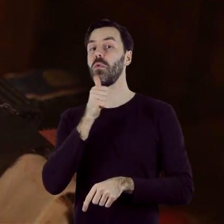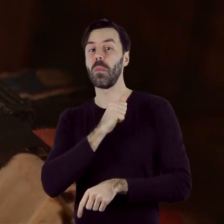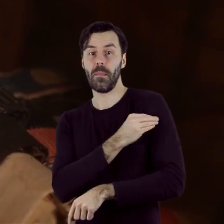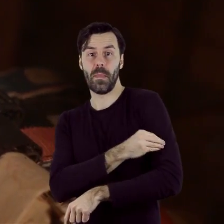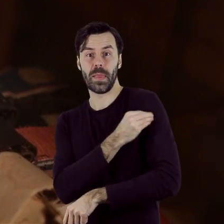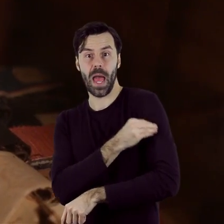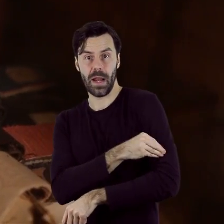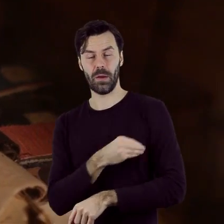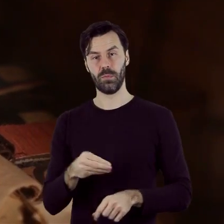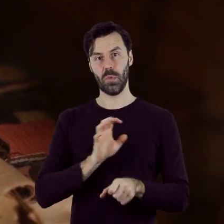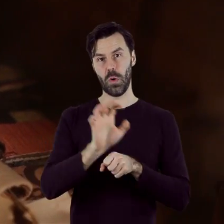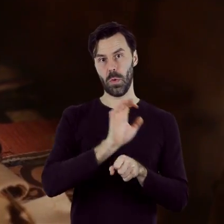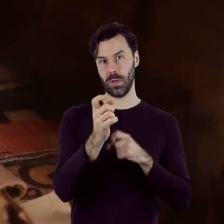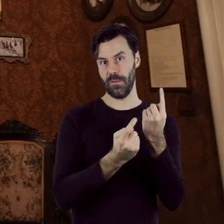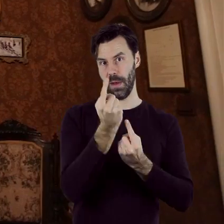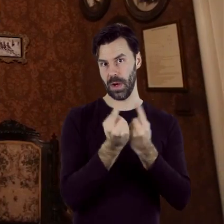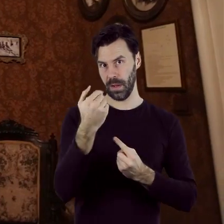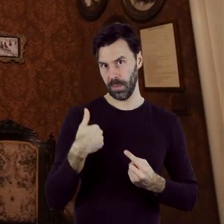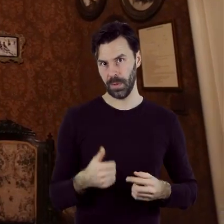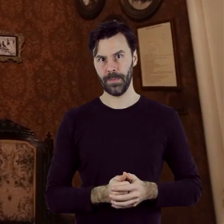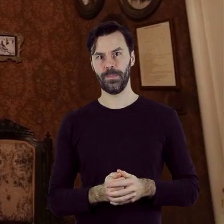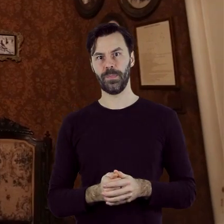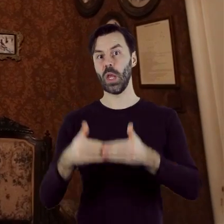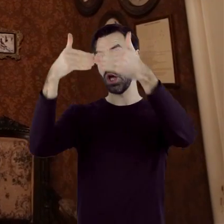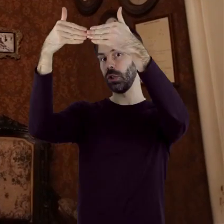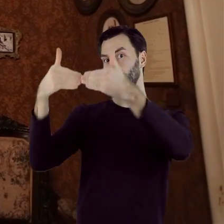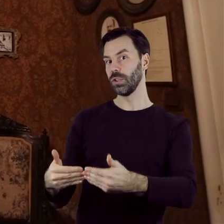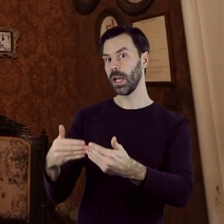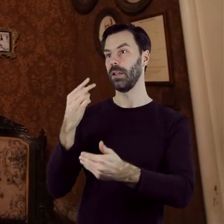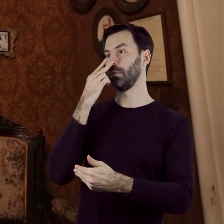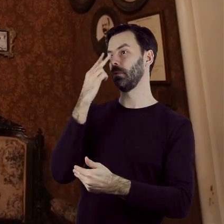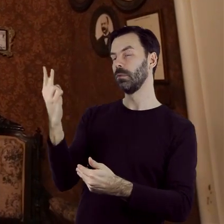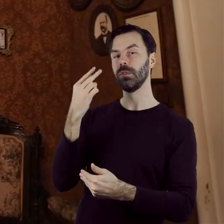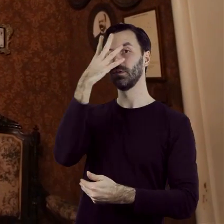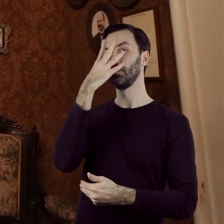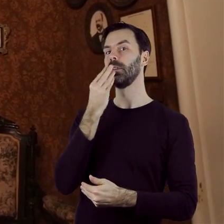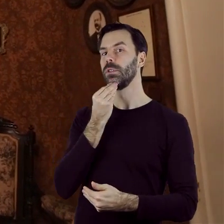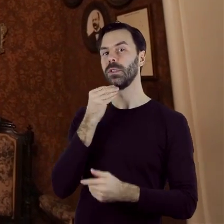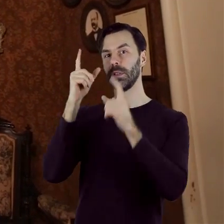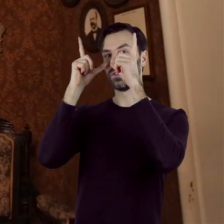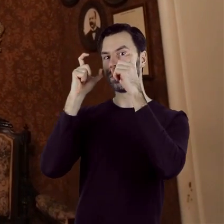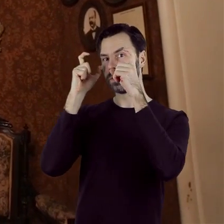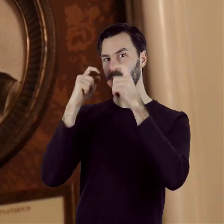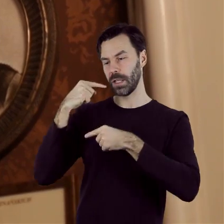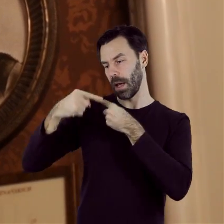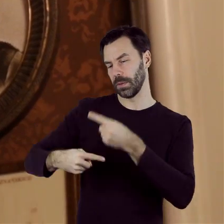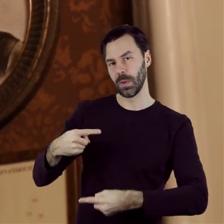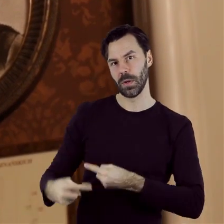w fabryce. Na ścianach obejrzeć można zdjęcia potomków Izraela Poznańskiego oraz